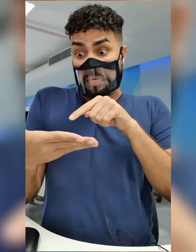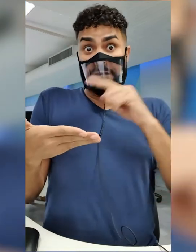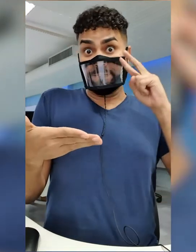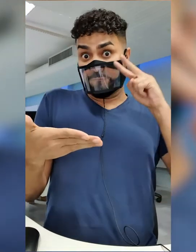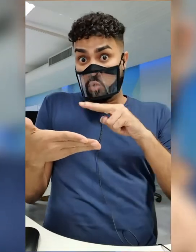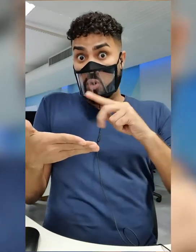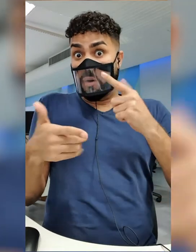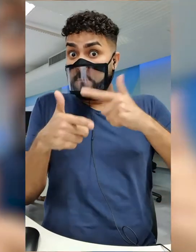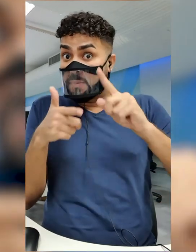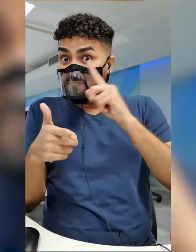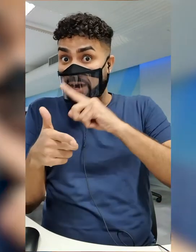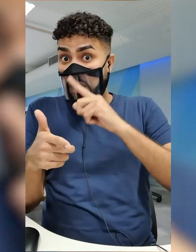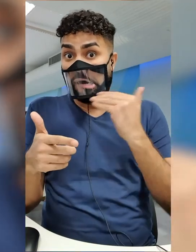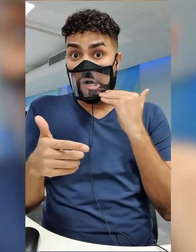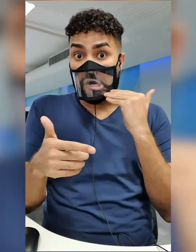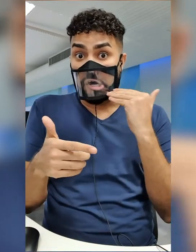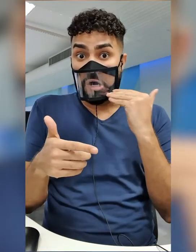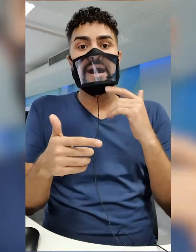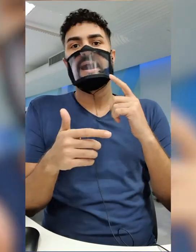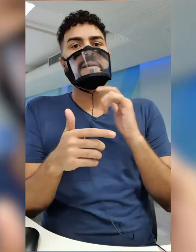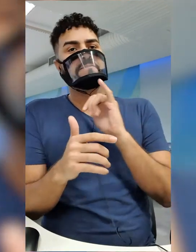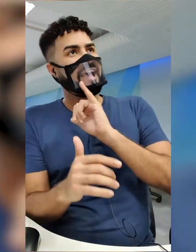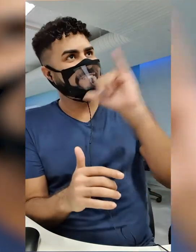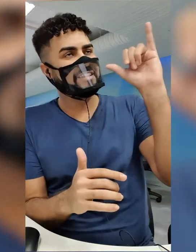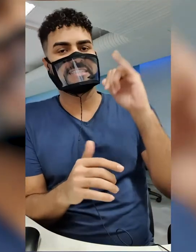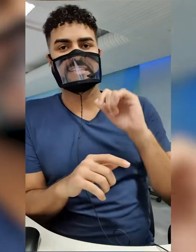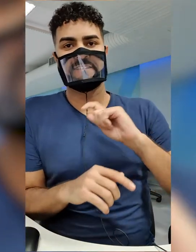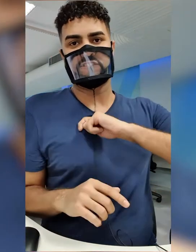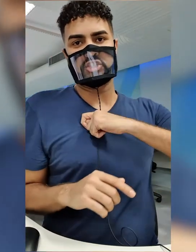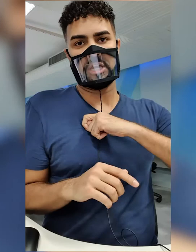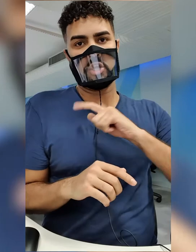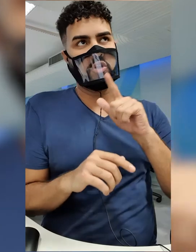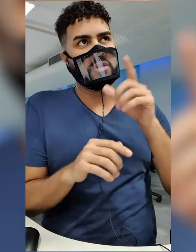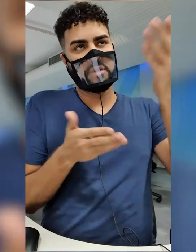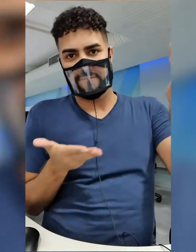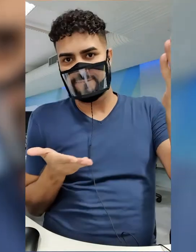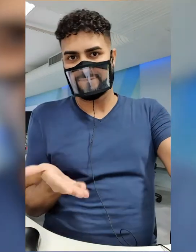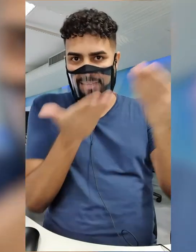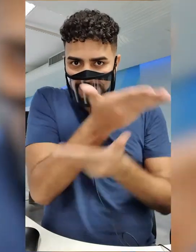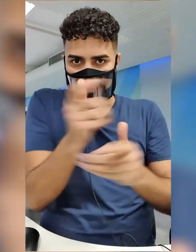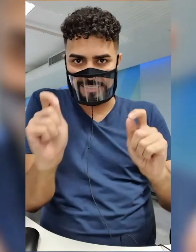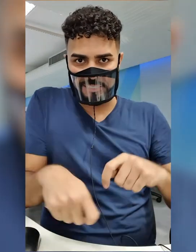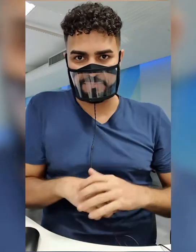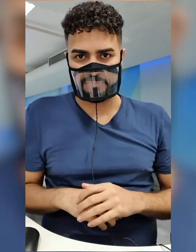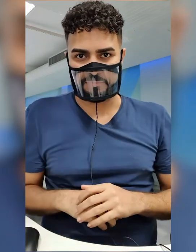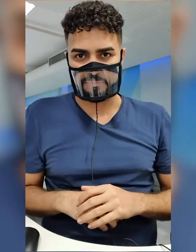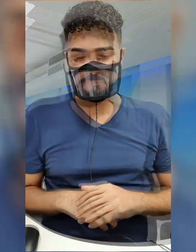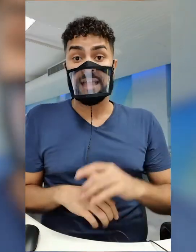algum desses problemas, ele deve comunicar imediatamente o fiscal para que ele tenha acesso a uma nova prova. Depois de